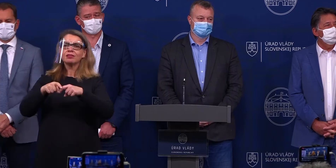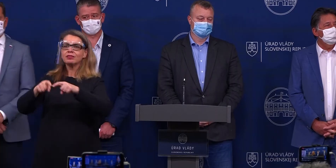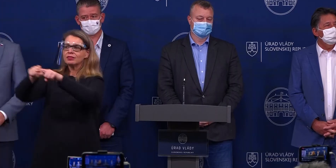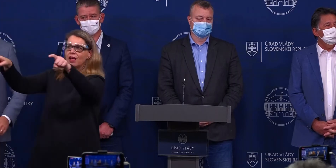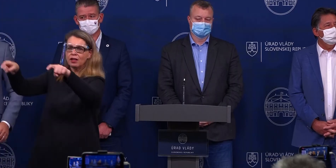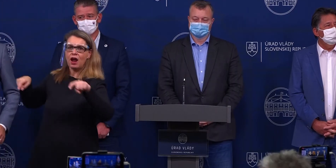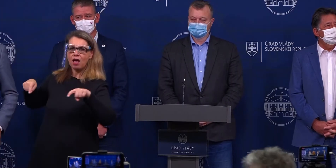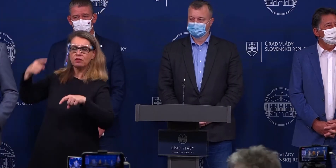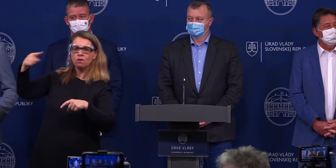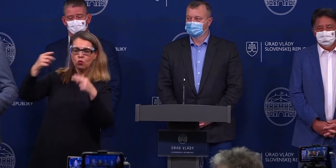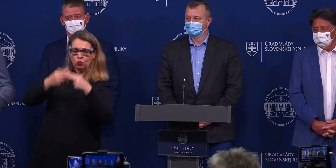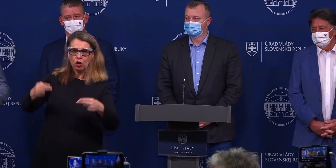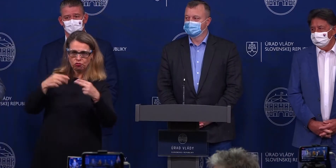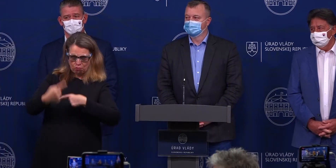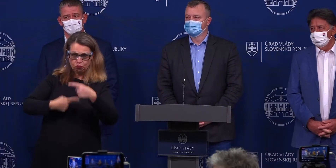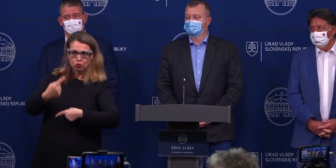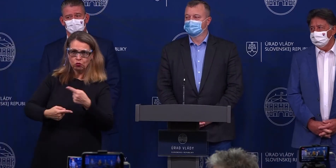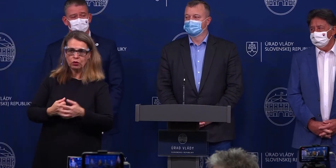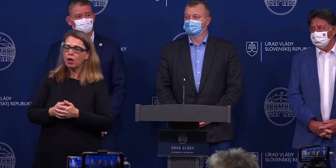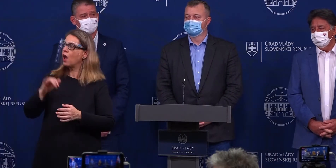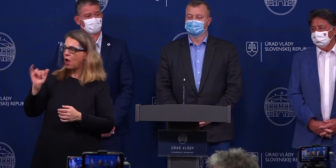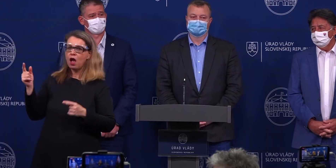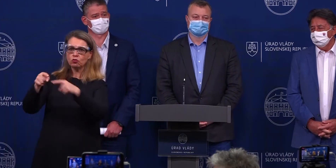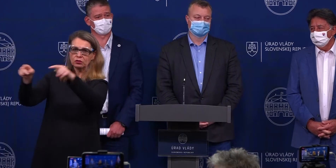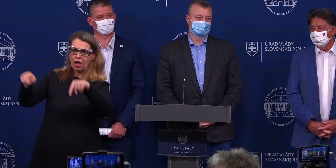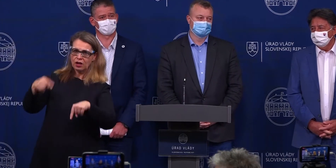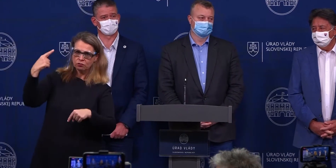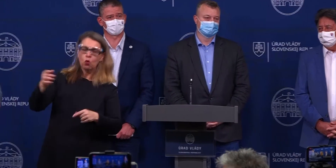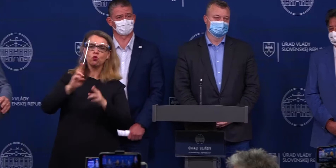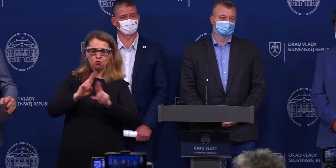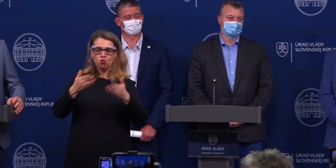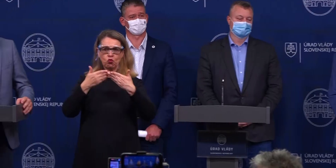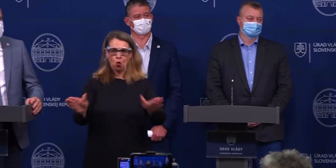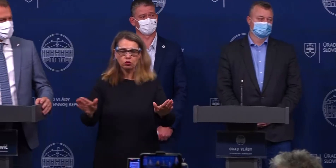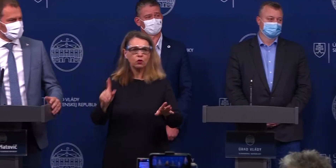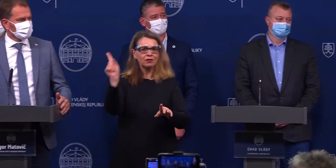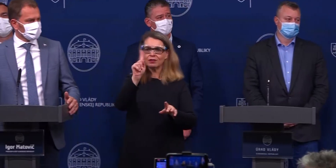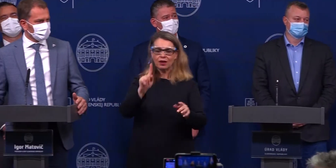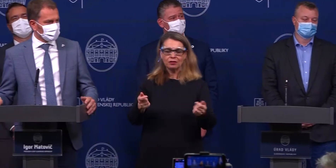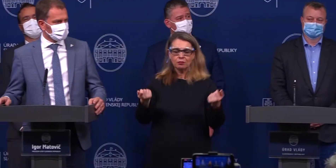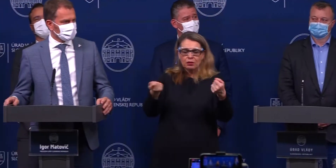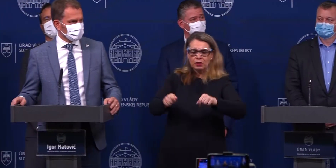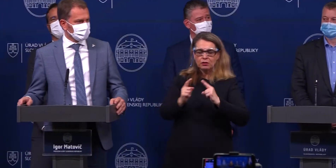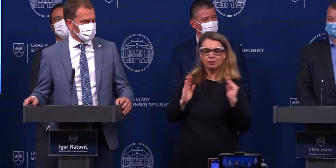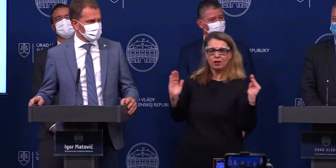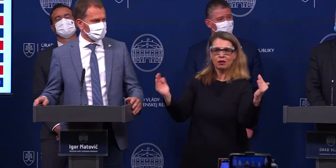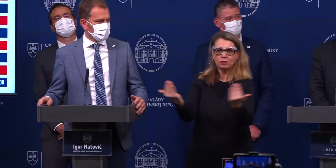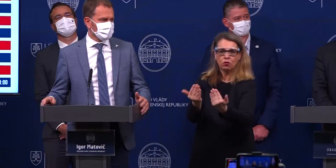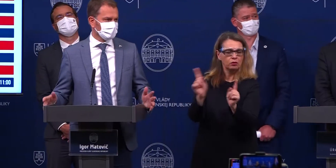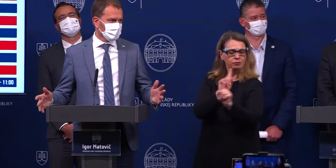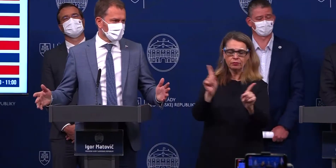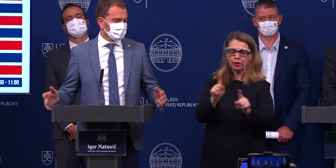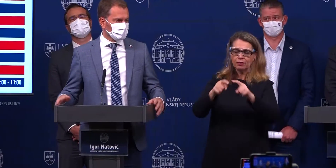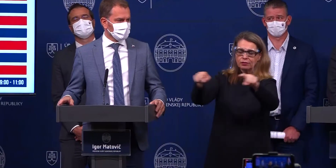v reštauráciách teoreticky môžu byť otvorené. Terasy môžu byť otvorené, samozrejme, keď nebudú hermeticky zase s oskom zatvorené. Čiže terasa,